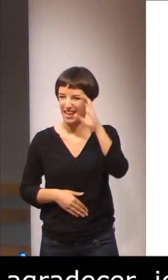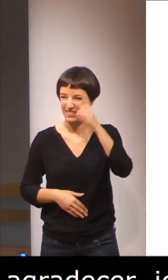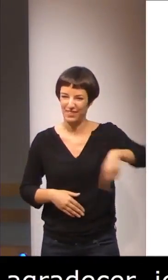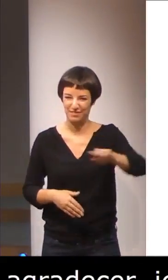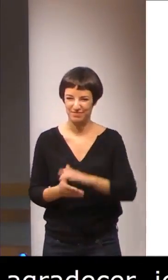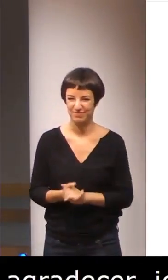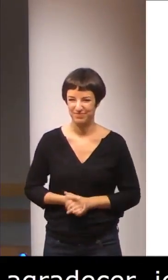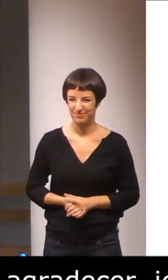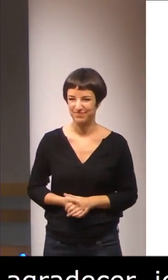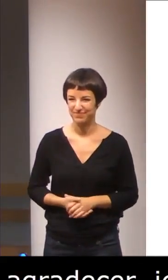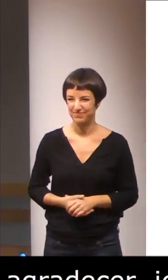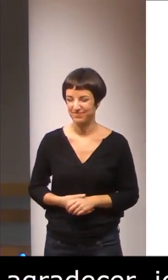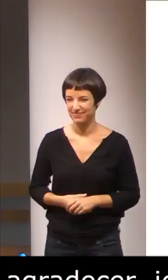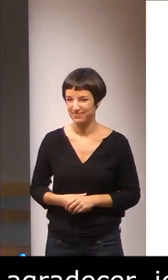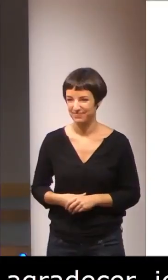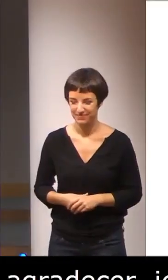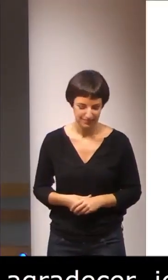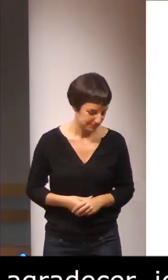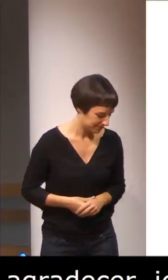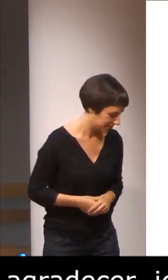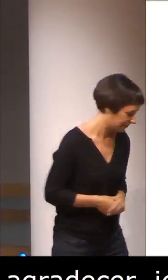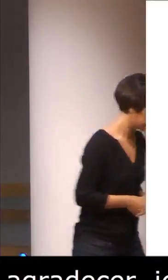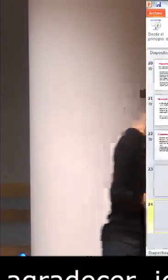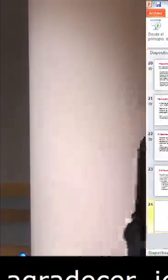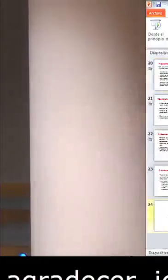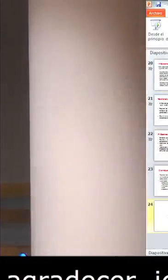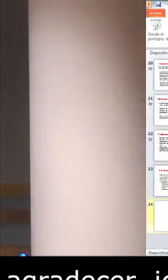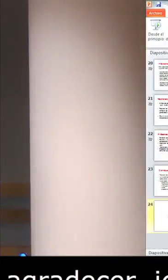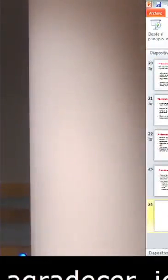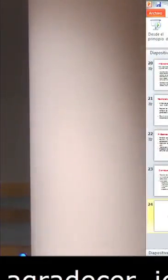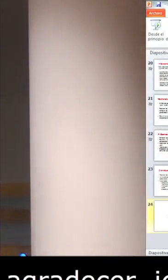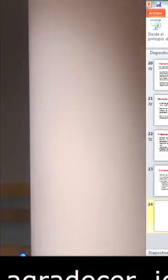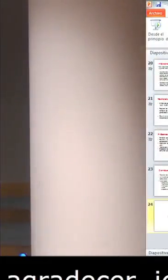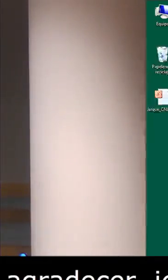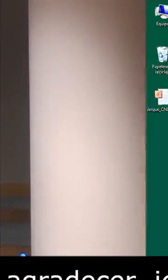Aplausos Aplausos Aplausos